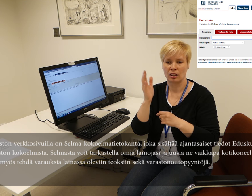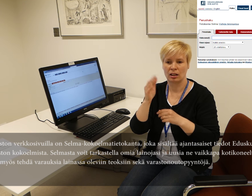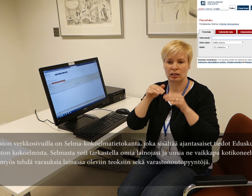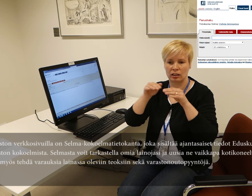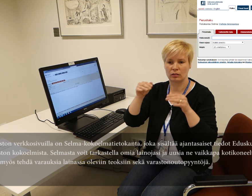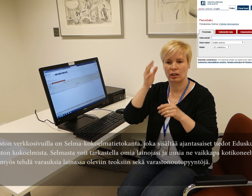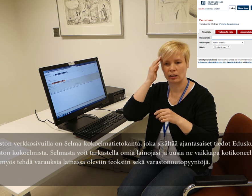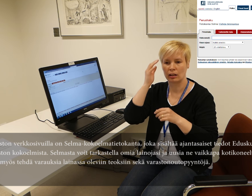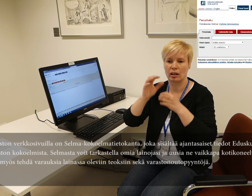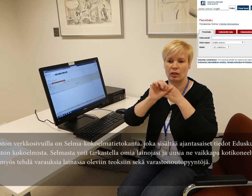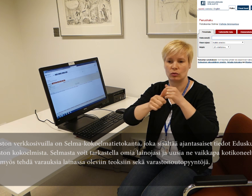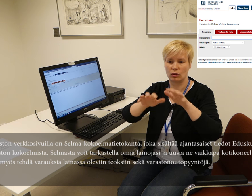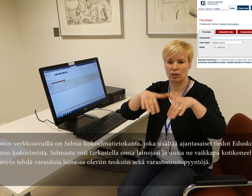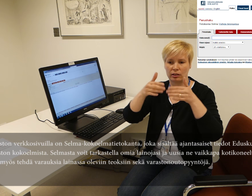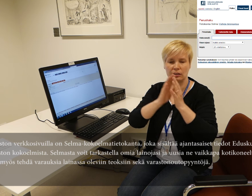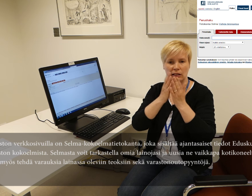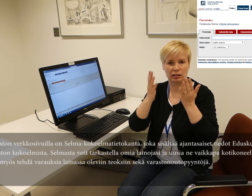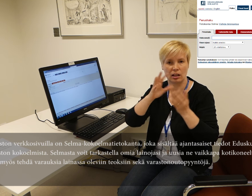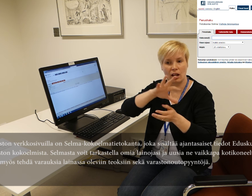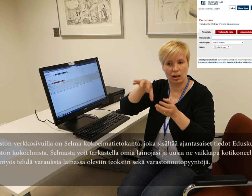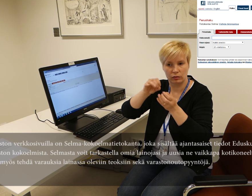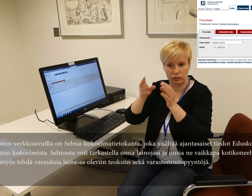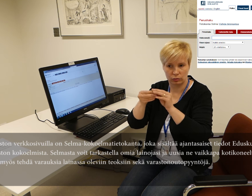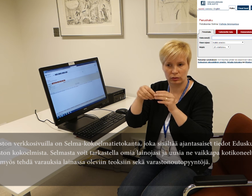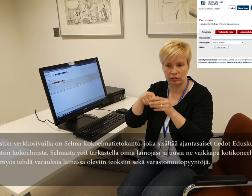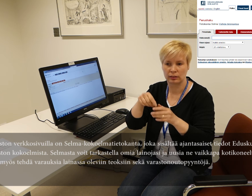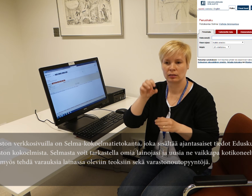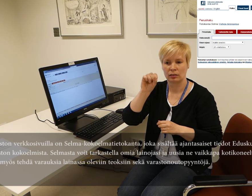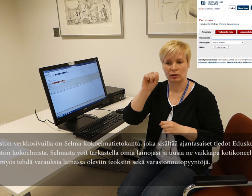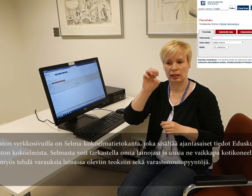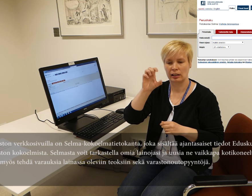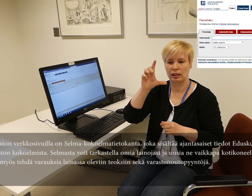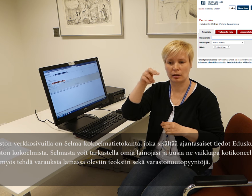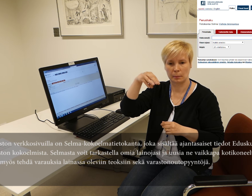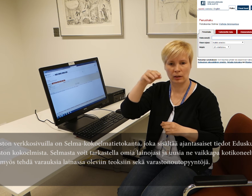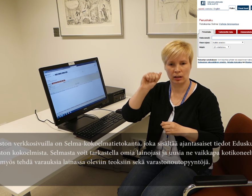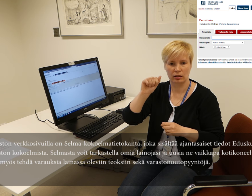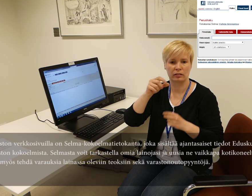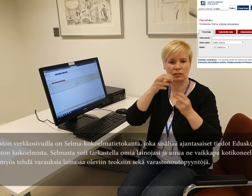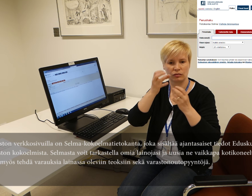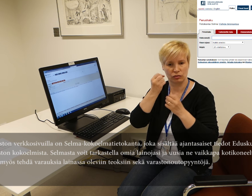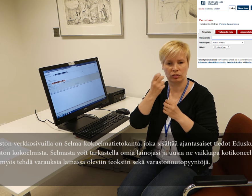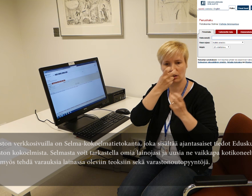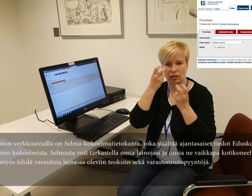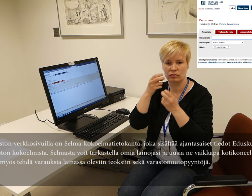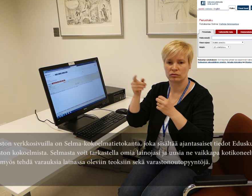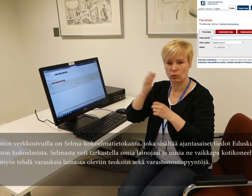kokoelmista. Selmasta voit tarkastella omia lainojasi ja uusianne vaikkapa kotikoneeltasi.